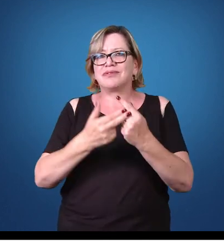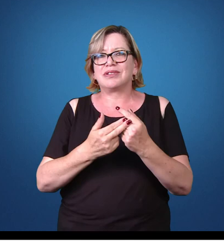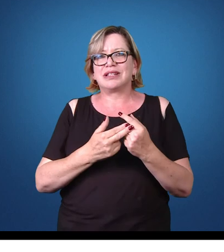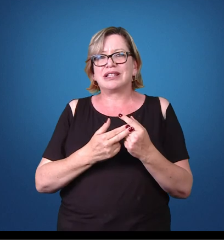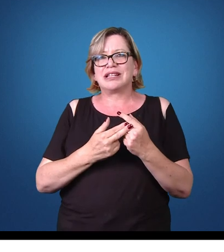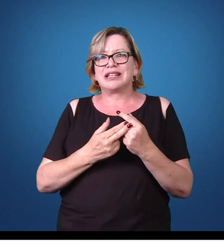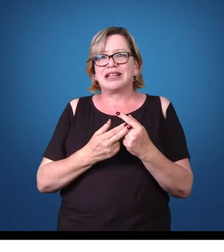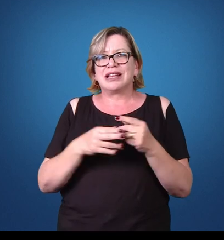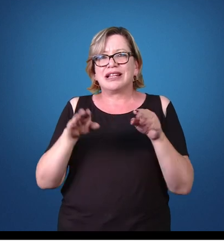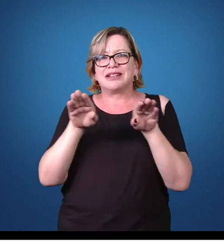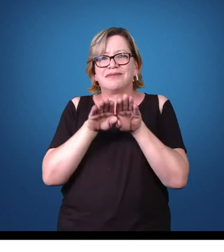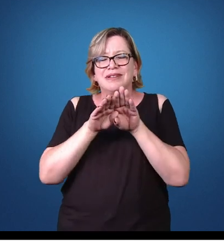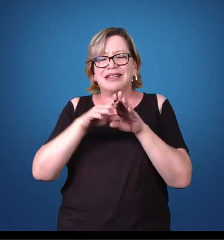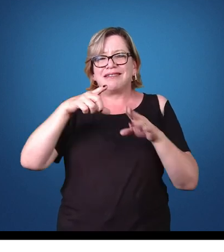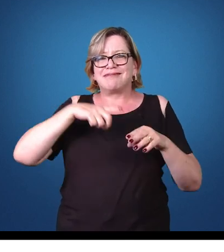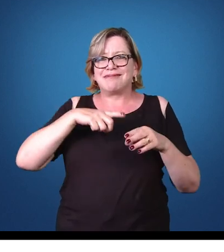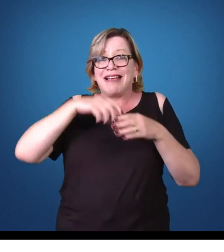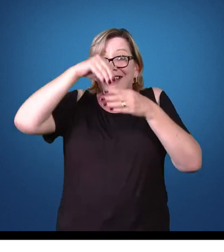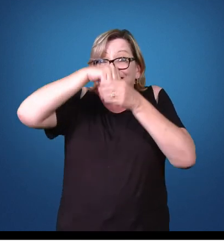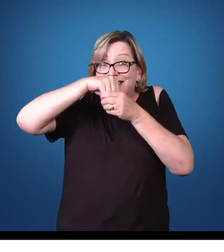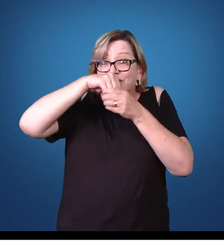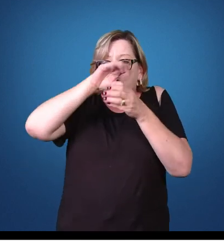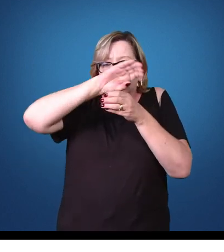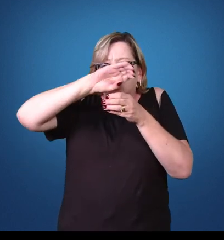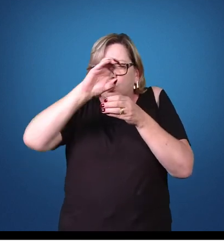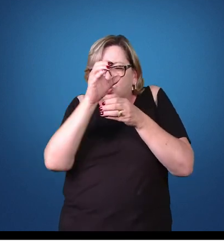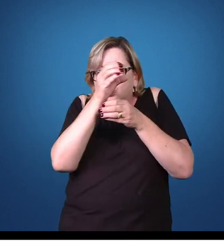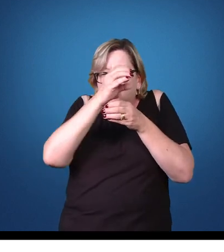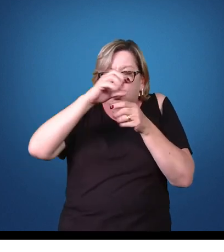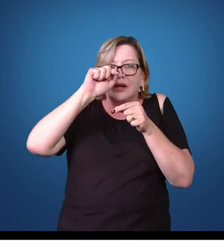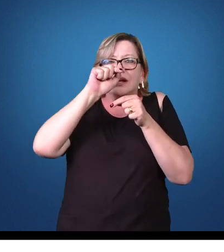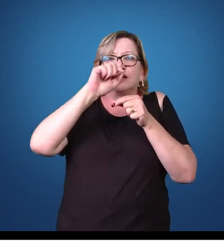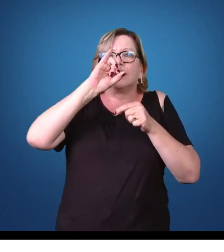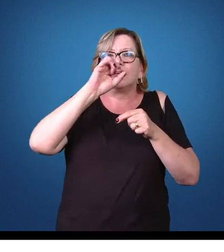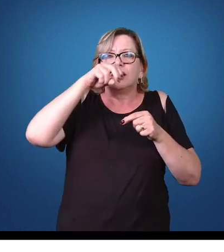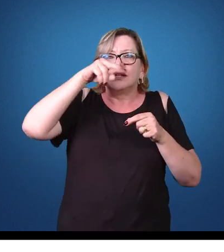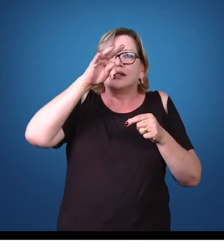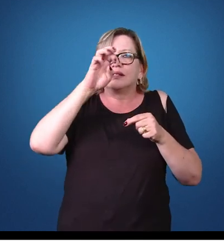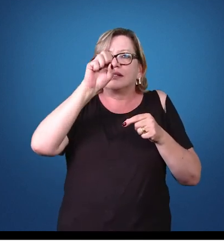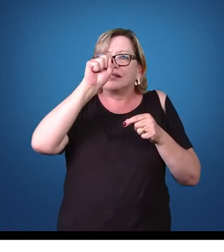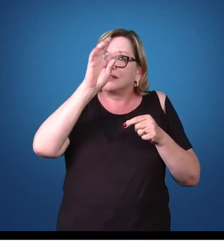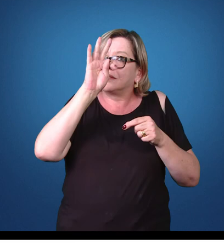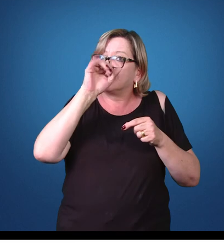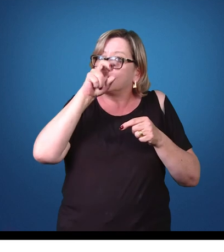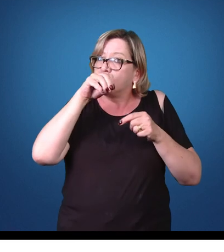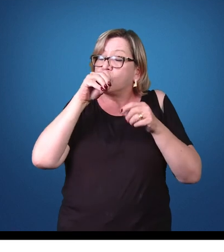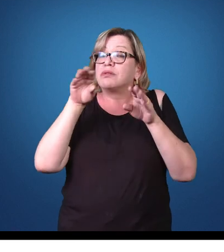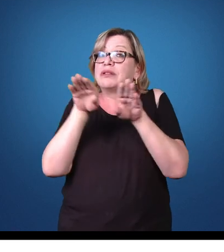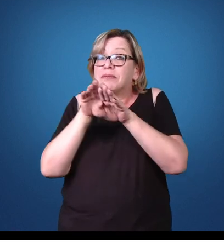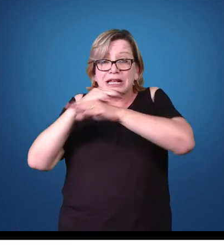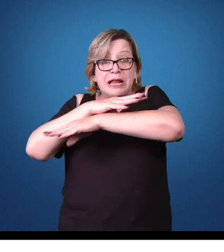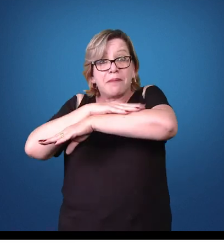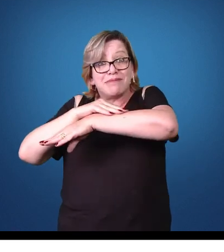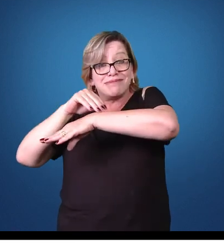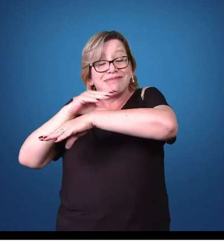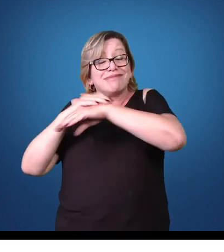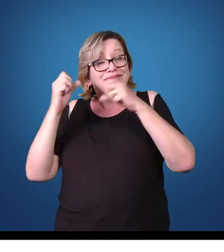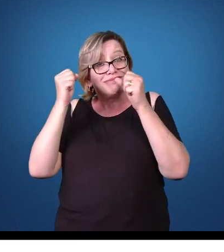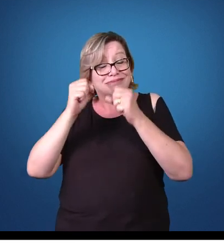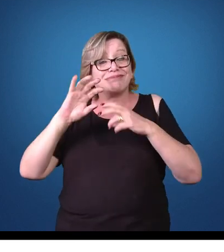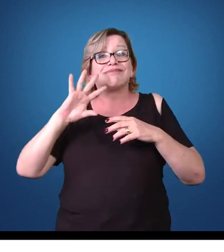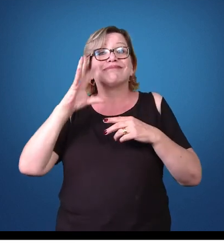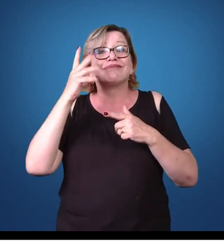intestino, tem outras que causam irritação na pele, tudo em função da presença e da ação desses parasitas nesses